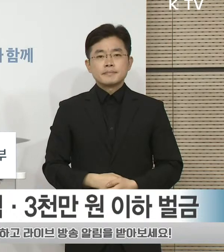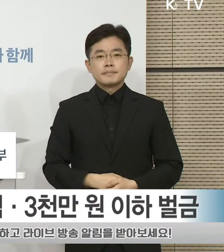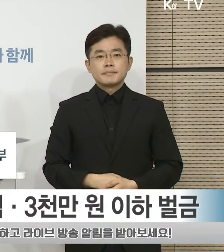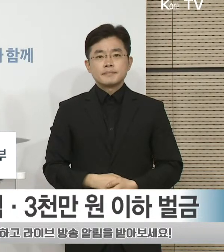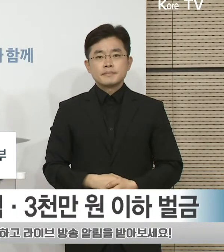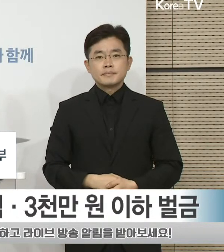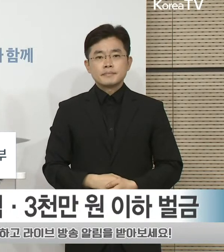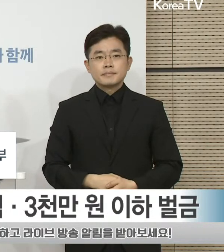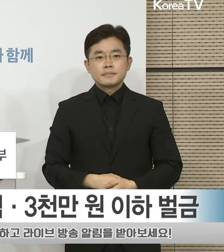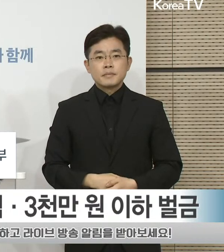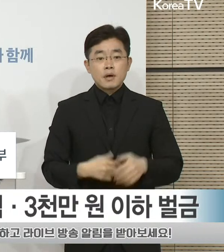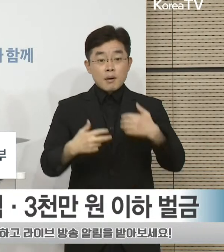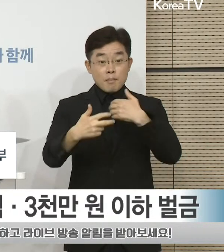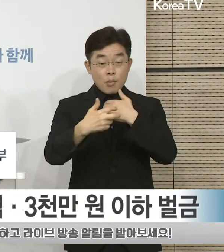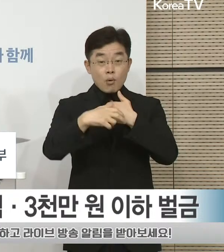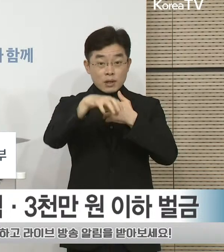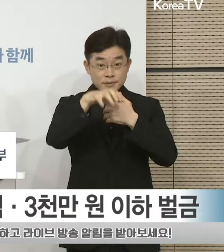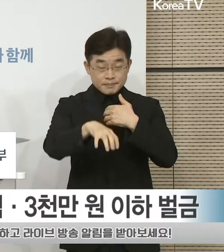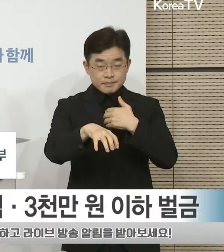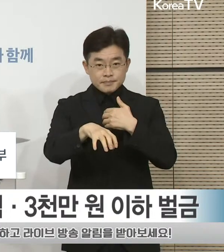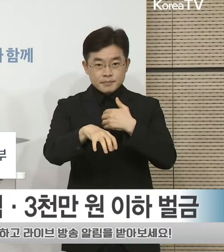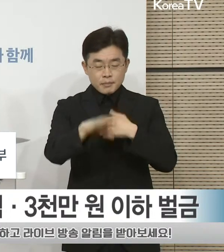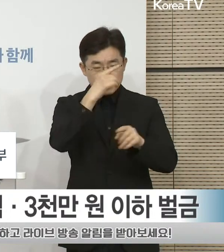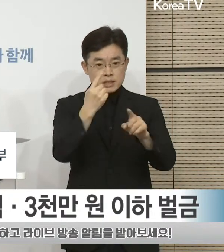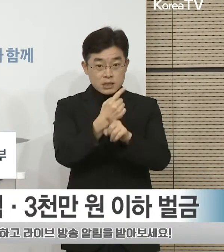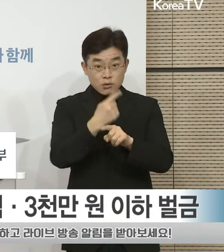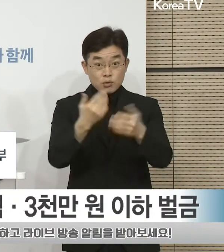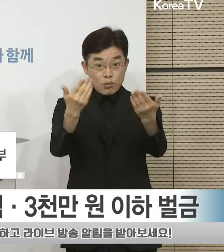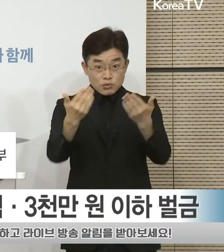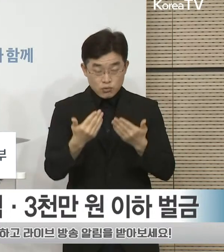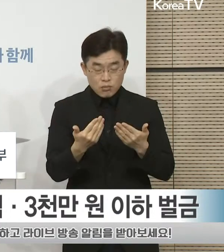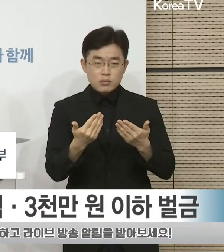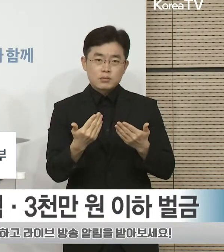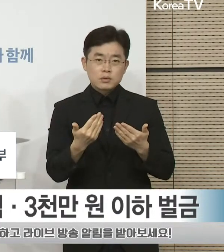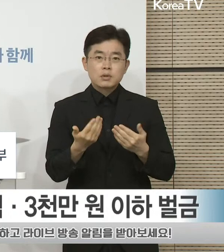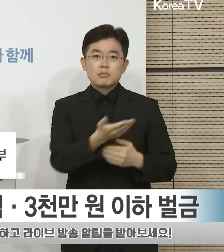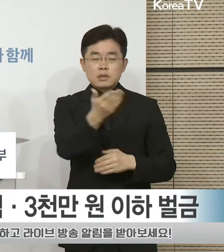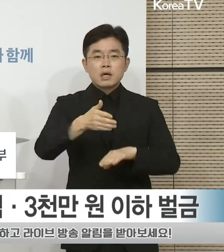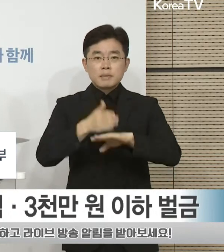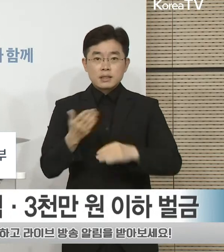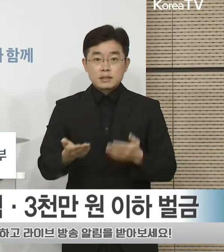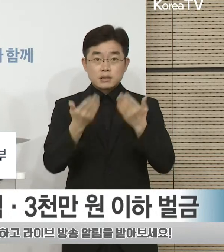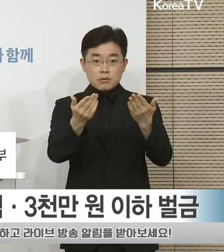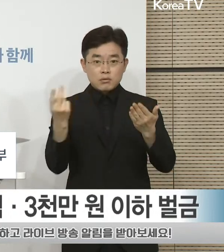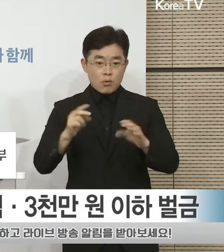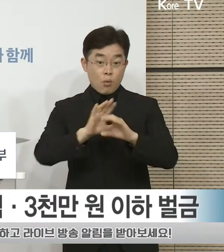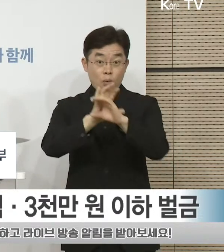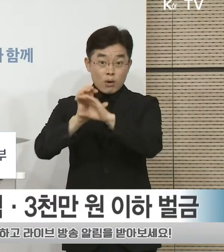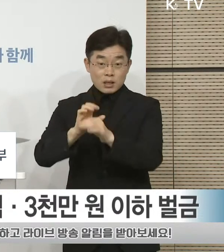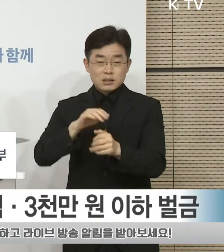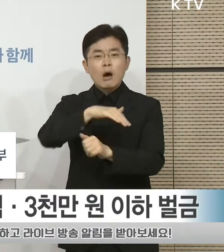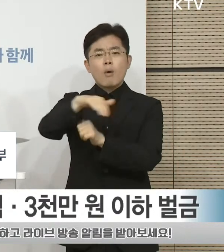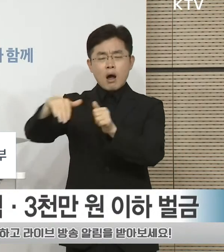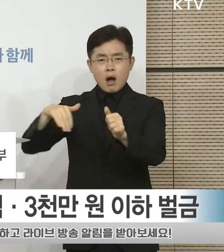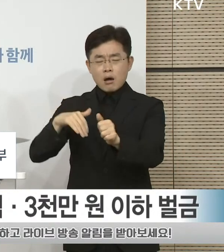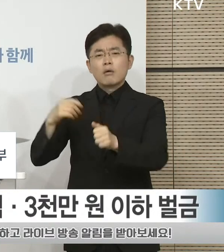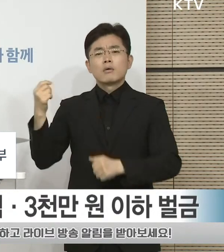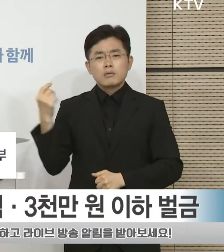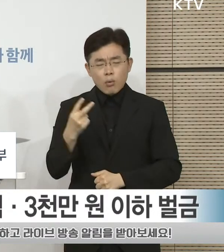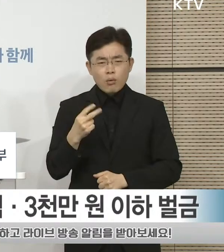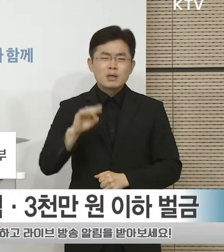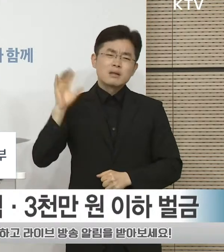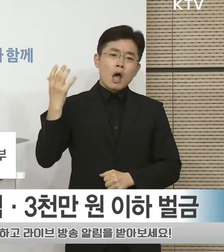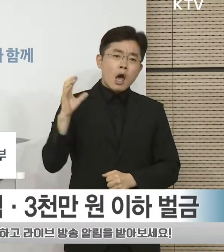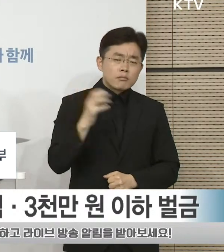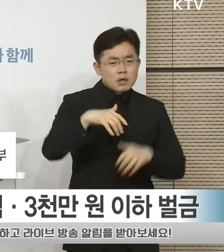국민 건강을 위해 진료에 임해 주신 모든 분들께 감사드리며 코로나19의 엄중한 상황과 태풍 등 국민들의